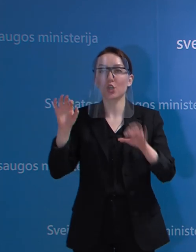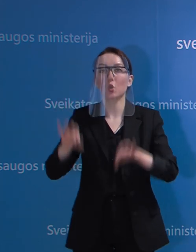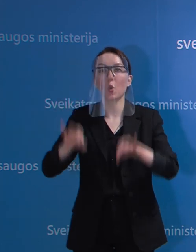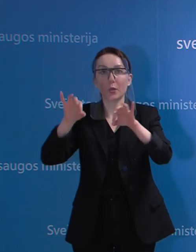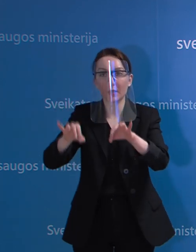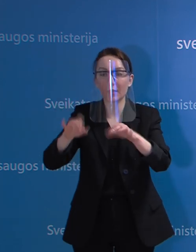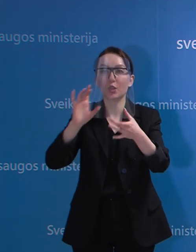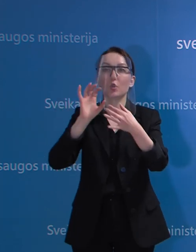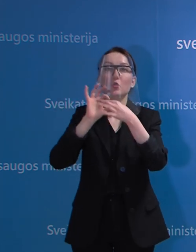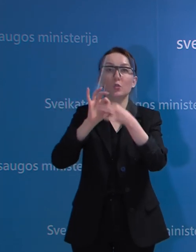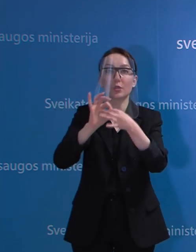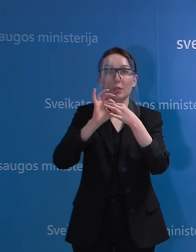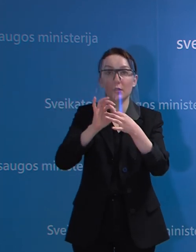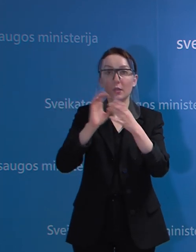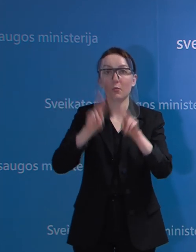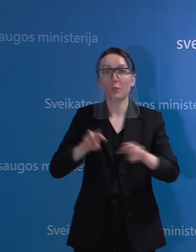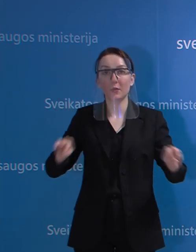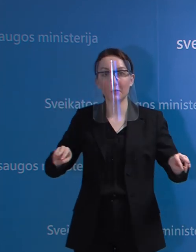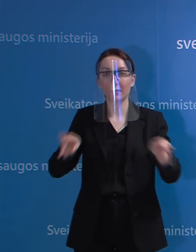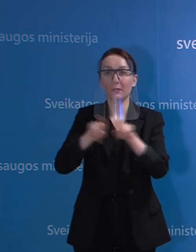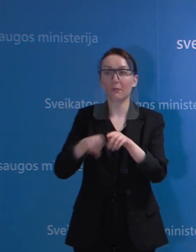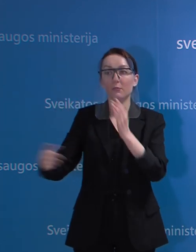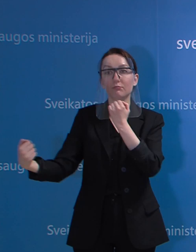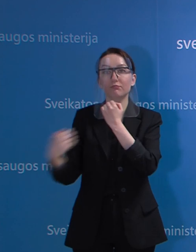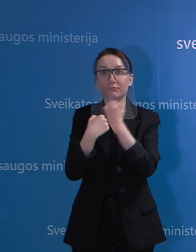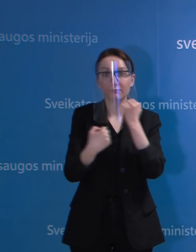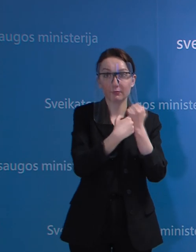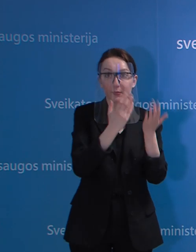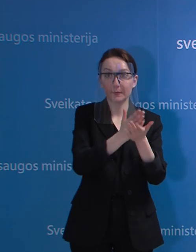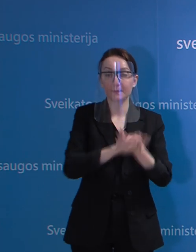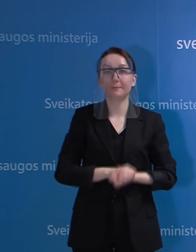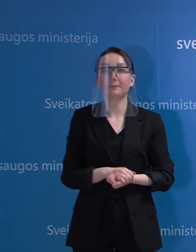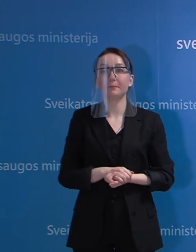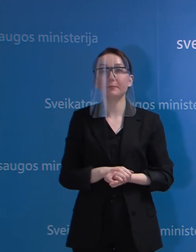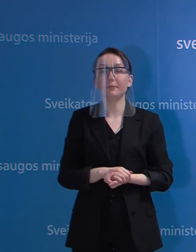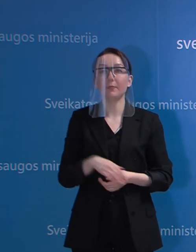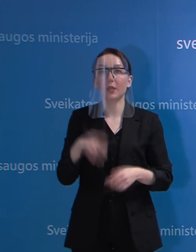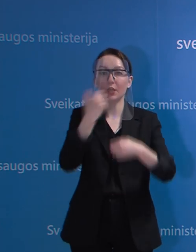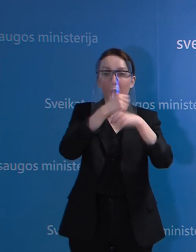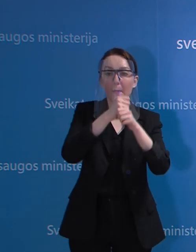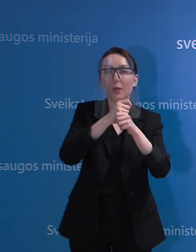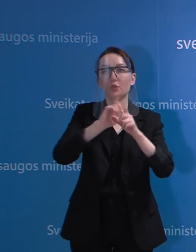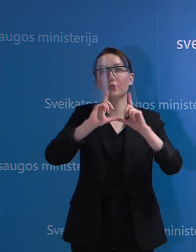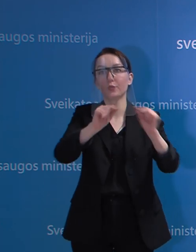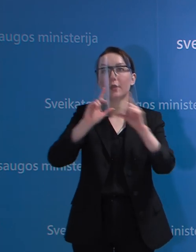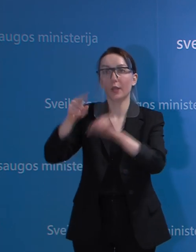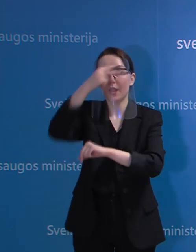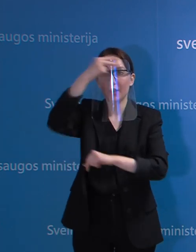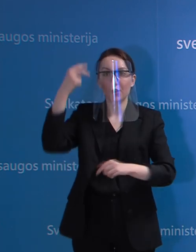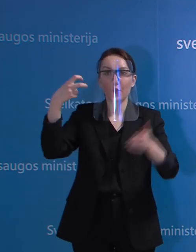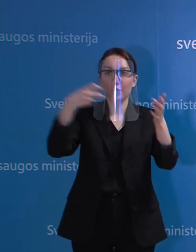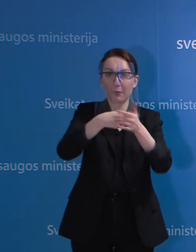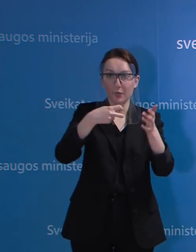grupėje, ir susisiekimo ministerijai, ir į laboratorijas, jas išvežios valstybės įmonė Lietuvos